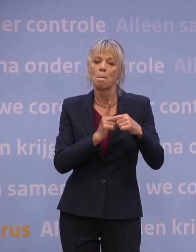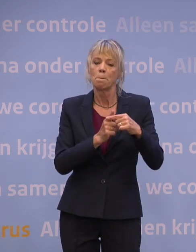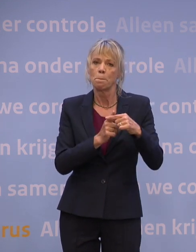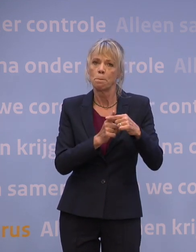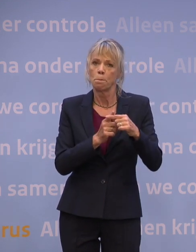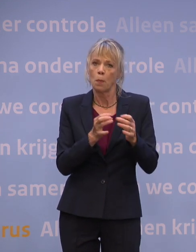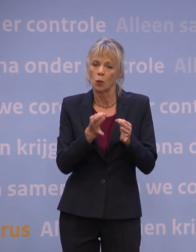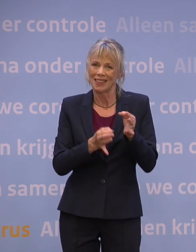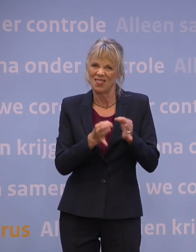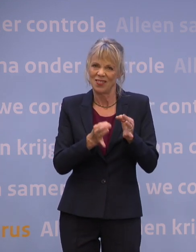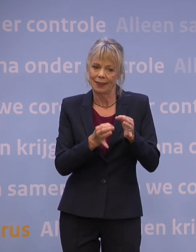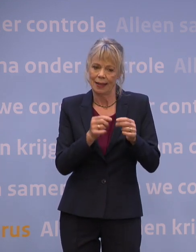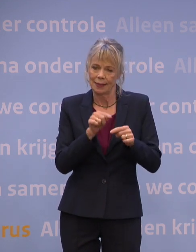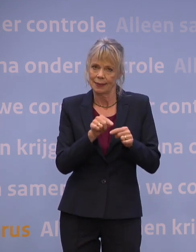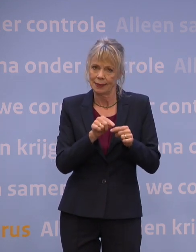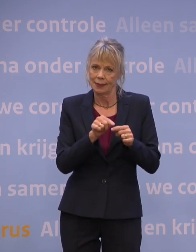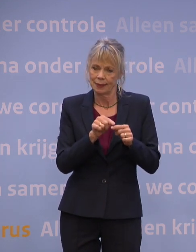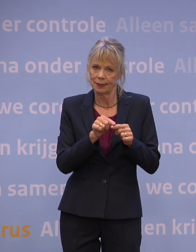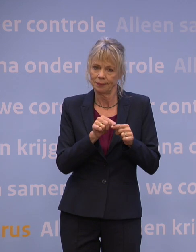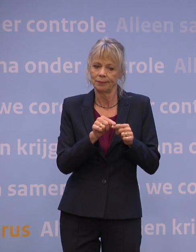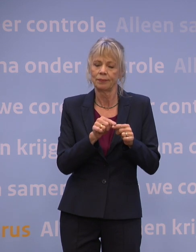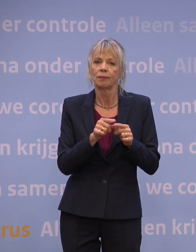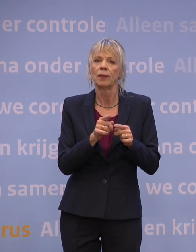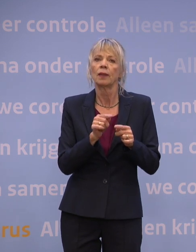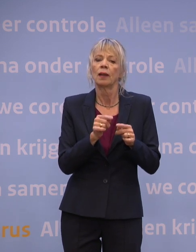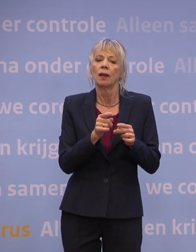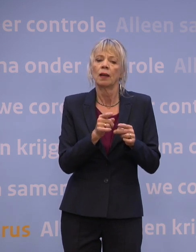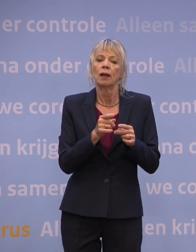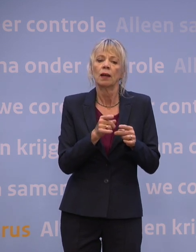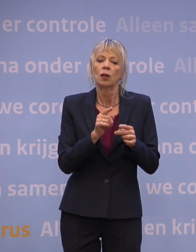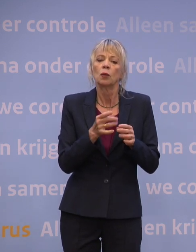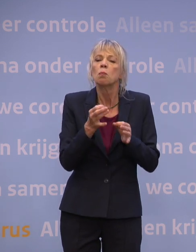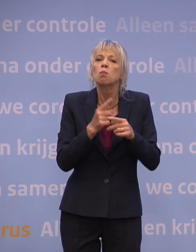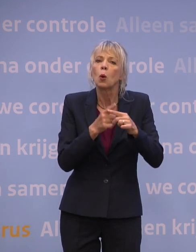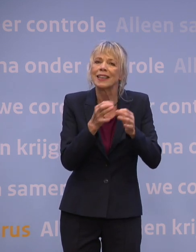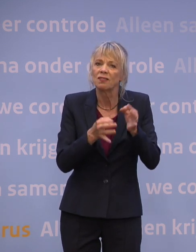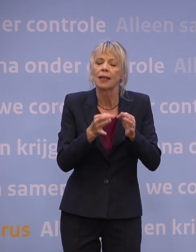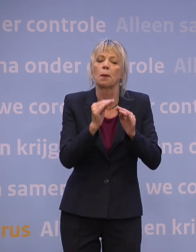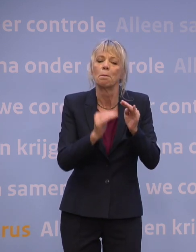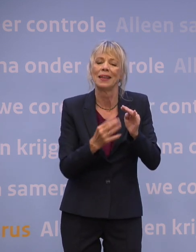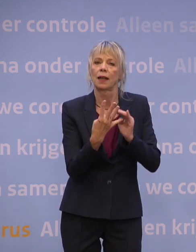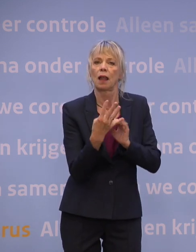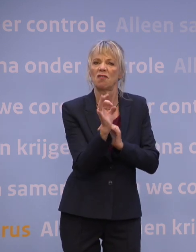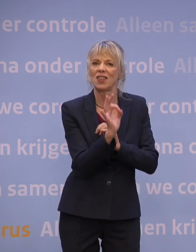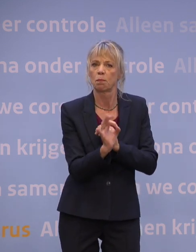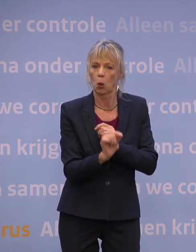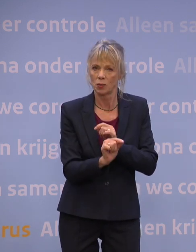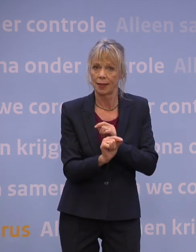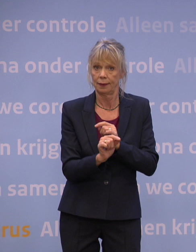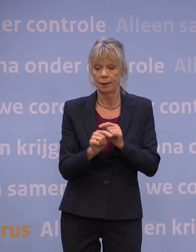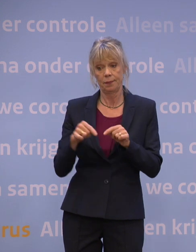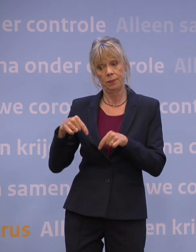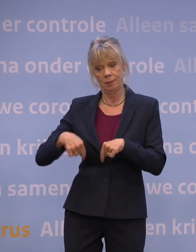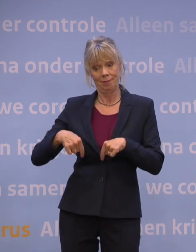de teststraten, dat dat minder is dan vier procent. Nou, op dit moment staan we dus nog op rood.